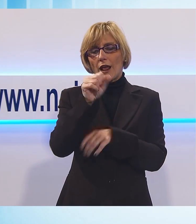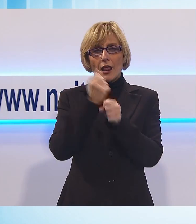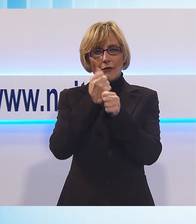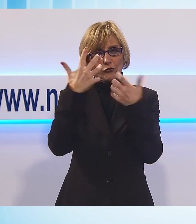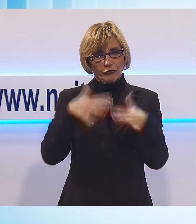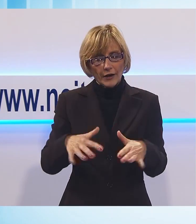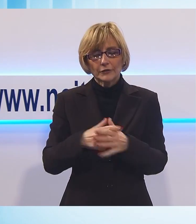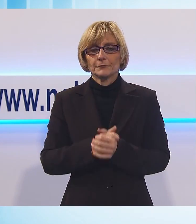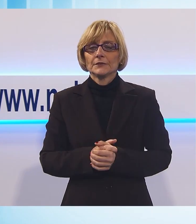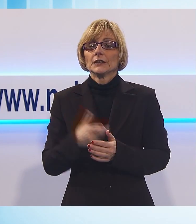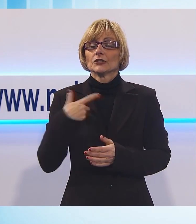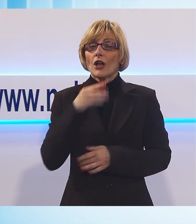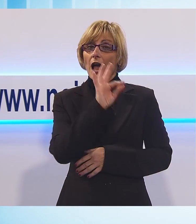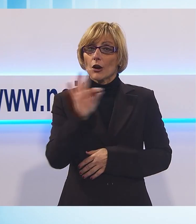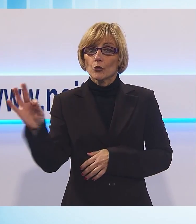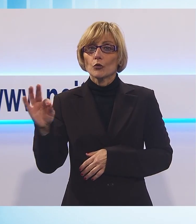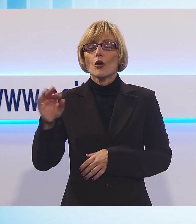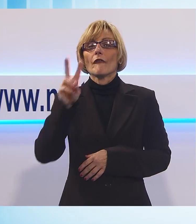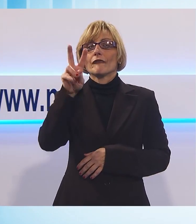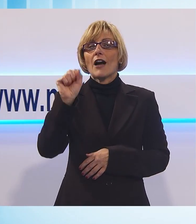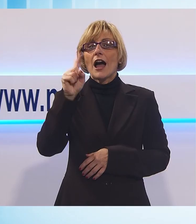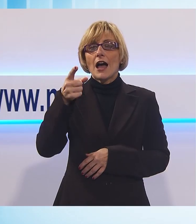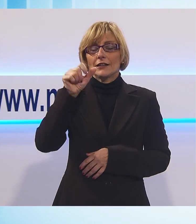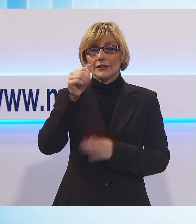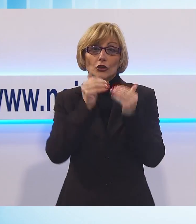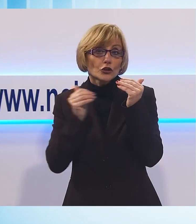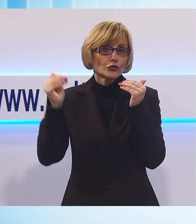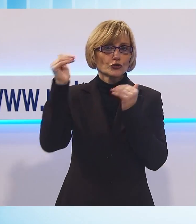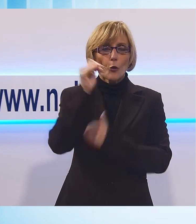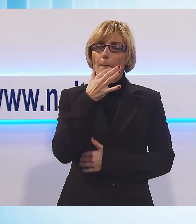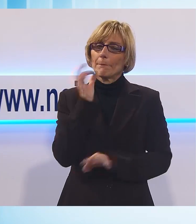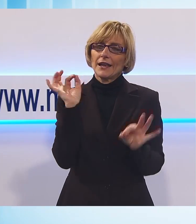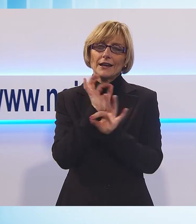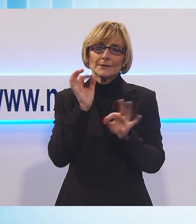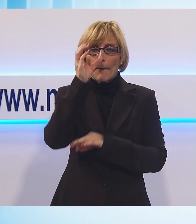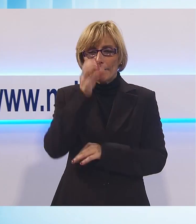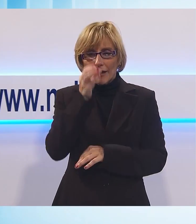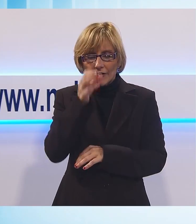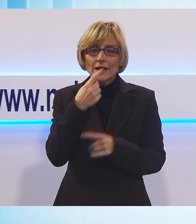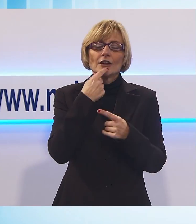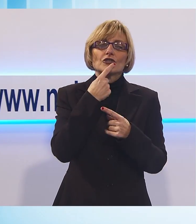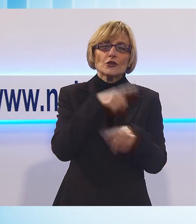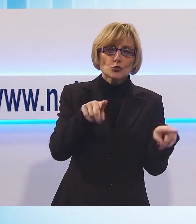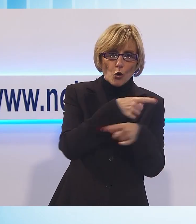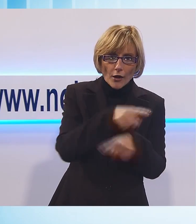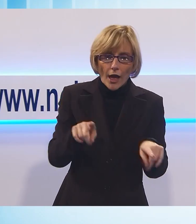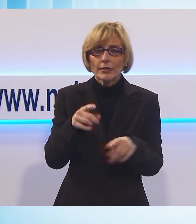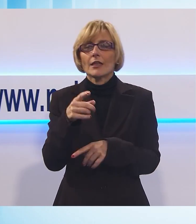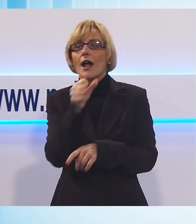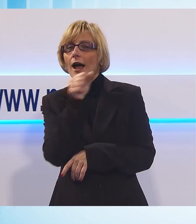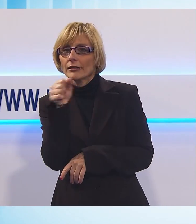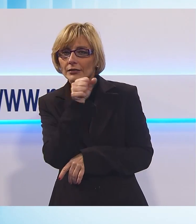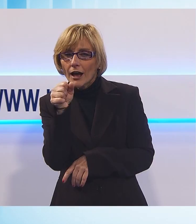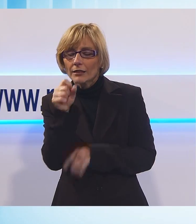si celebra il canto vi segnaliamo vagli di sopra, una bellissima Befanata che alterna la parte cantata a quella suonata e dove uno dei cantori